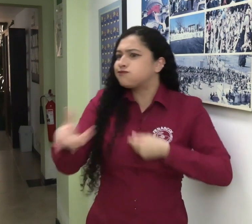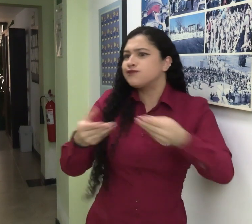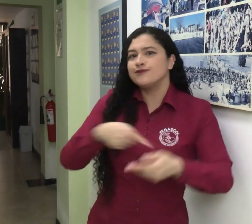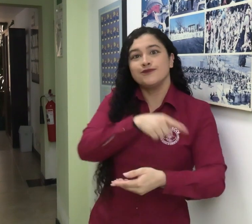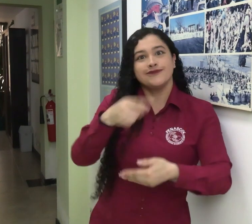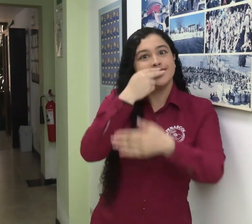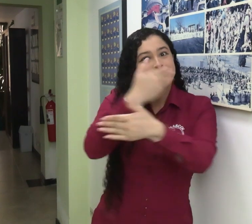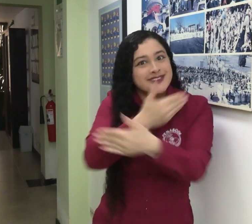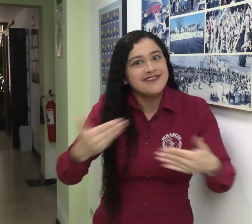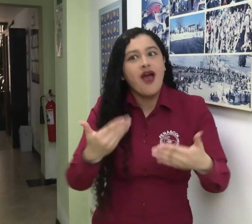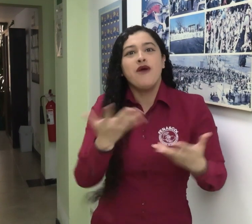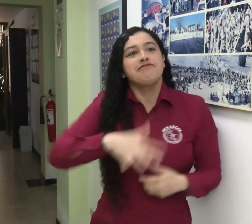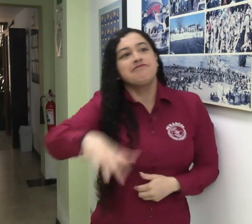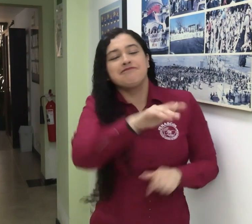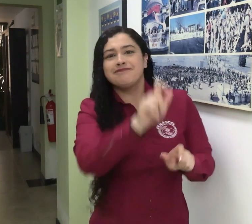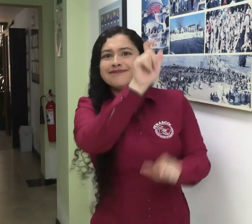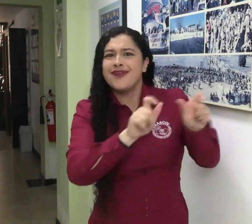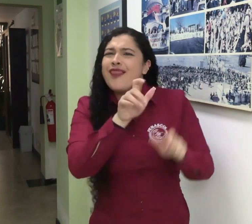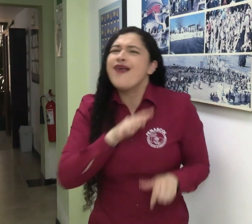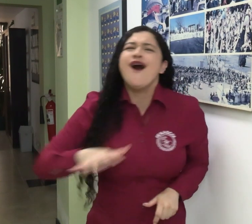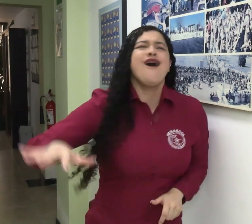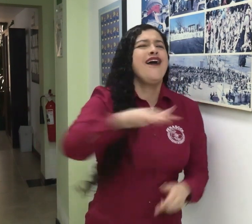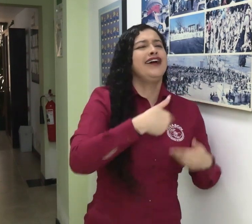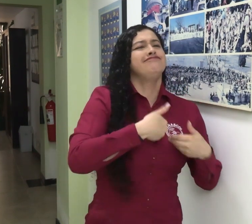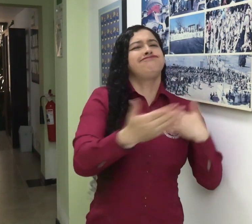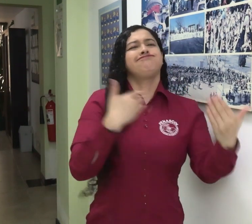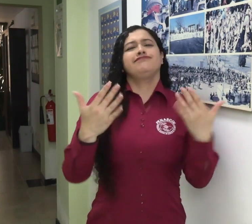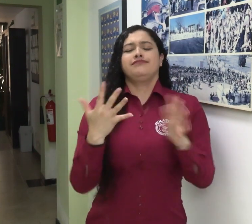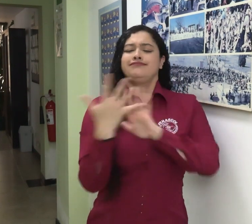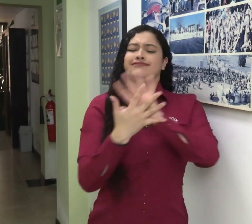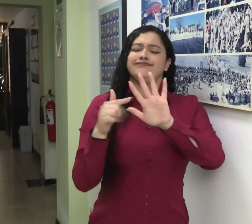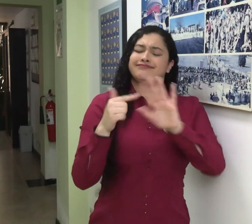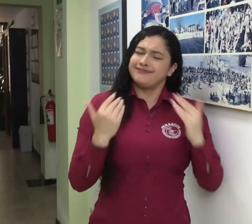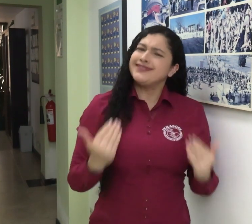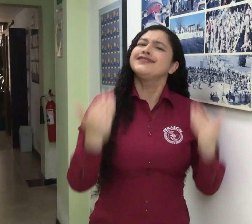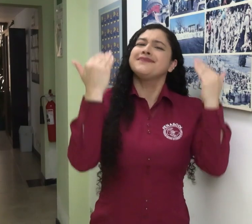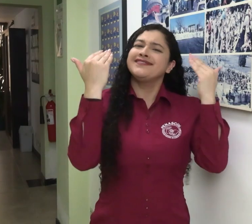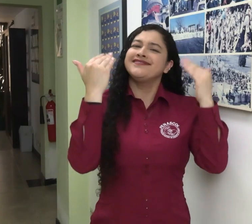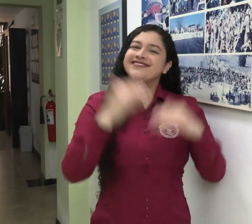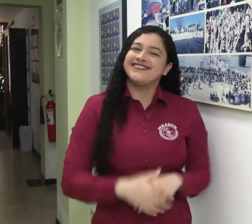aprender lengua de señas. Es para niños, adultos, es para todos. No dejes pasar esta oportunidad.